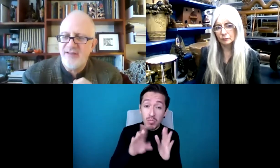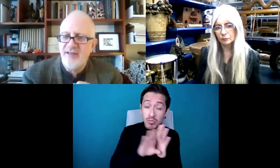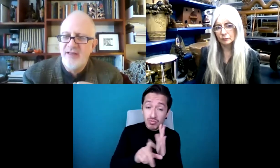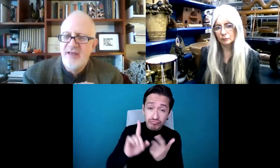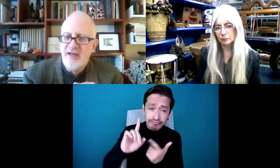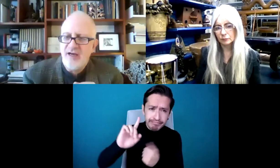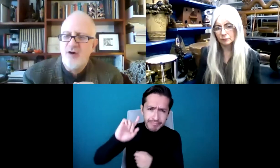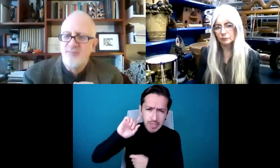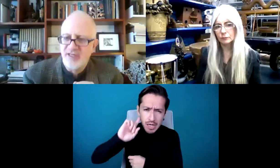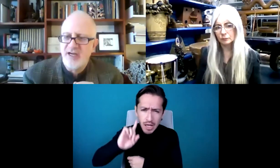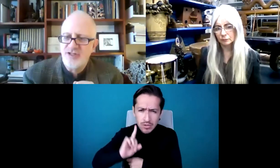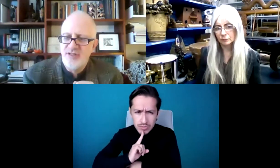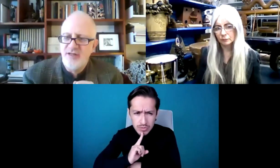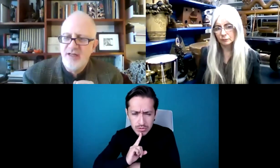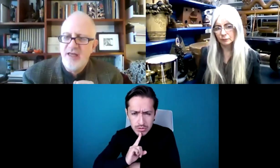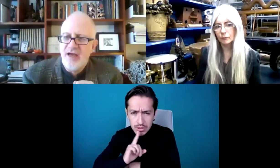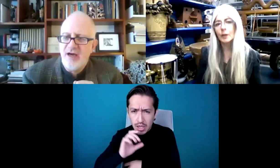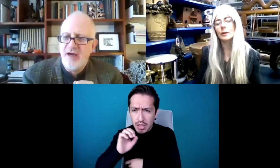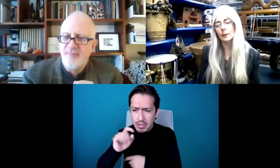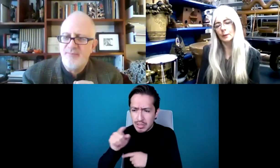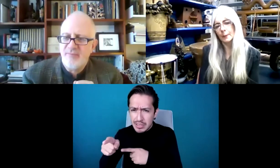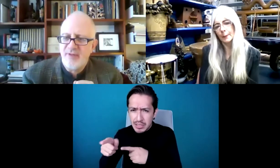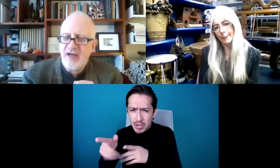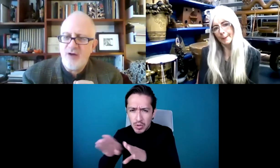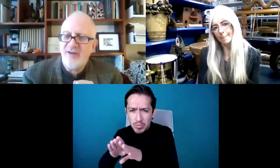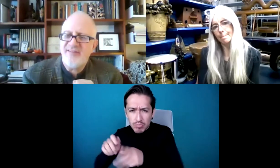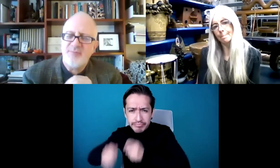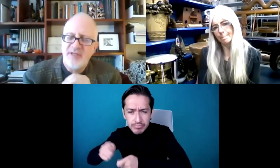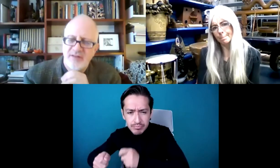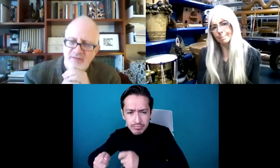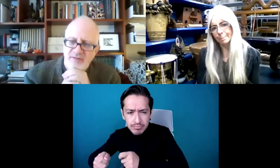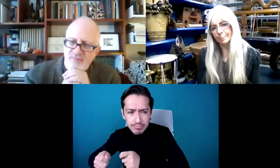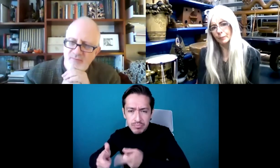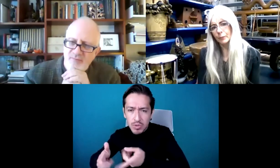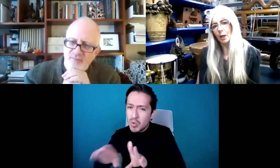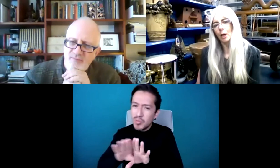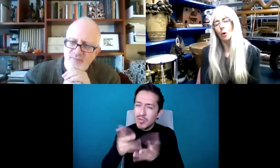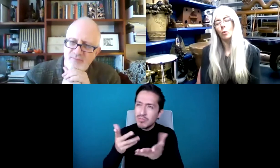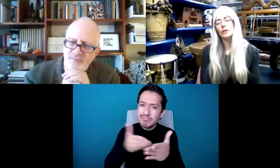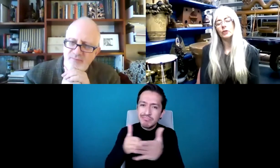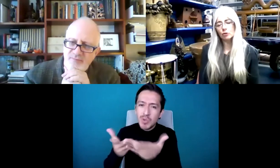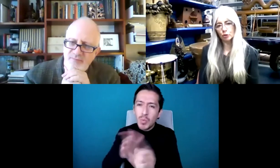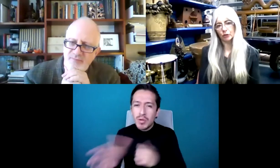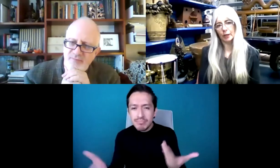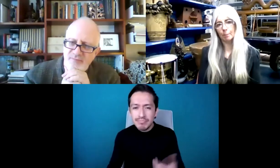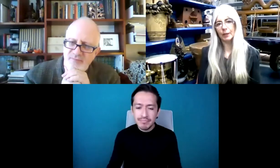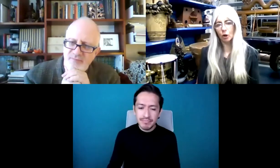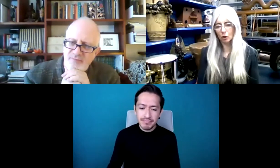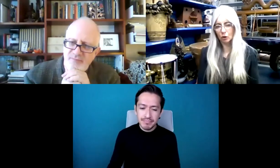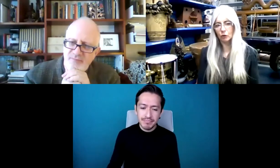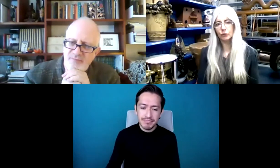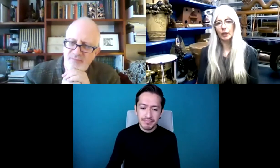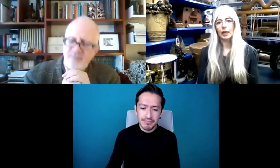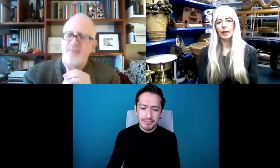y por tu trabajo como percusionista. ¿Cómo ha sido ese proceso?